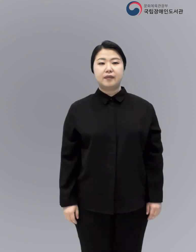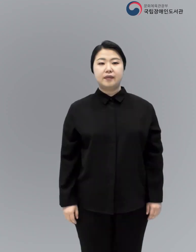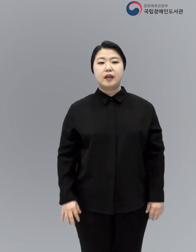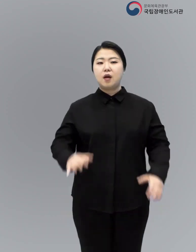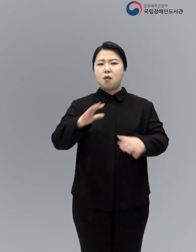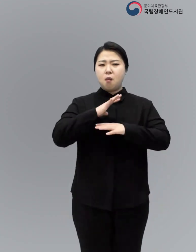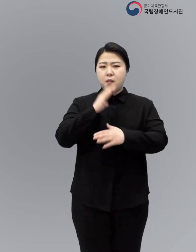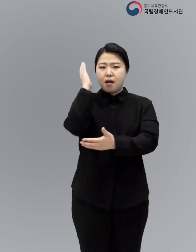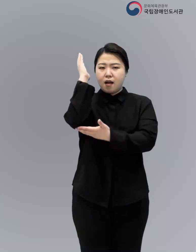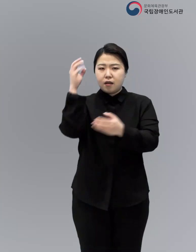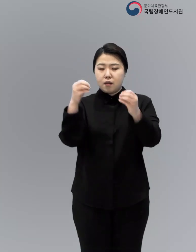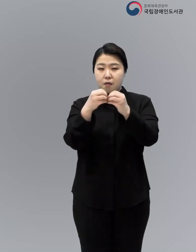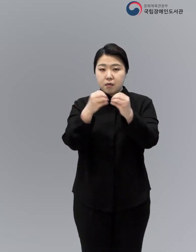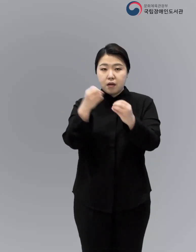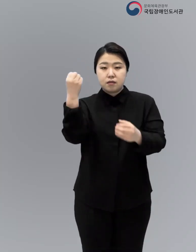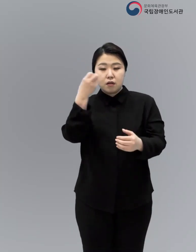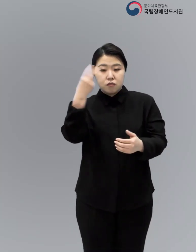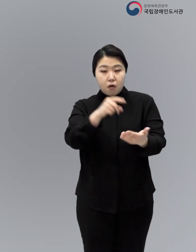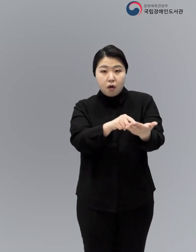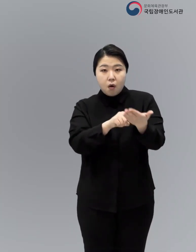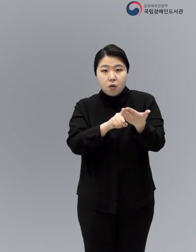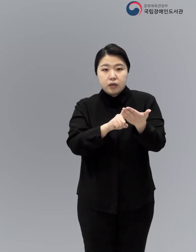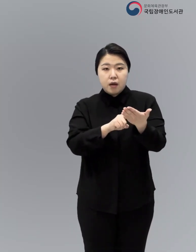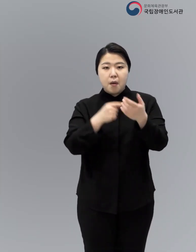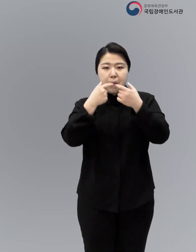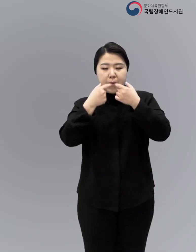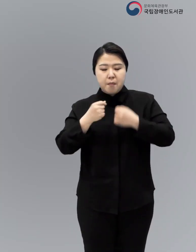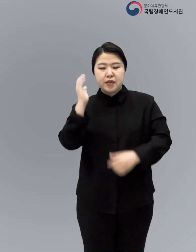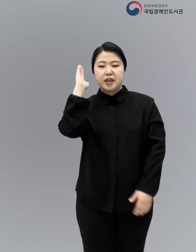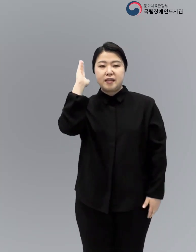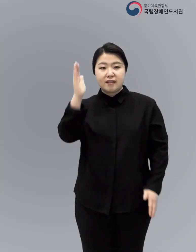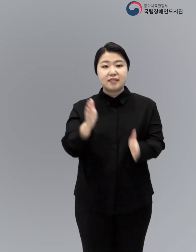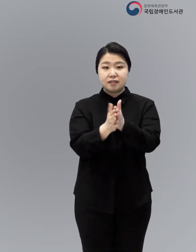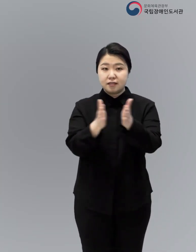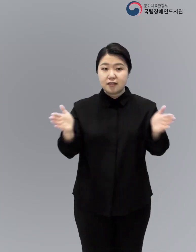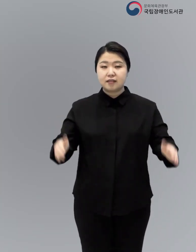포로 소설의 대명사 무수한 뱀파이어 이야기의 원천